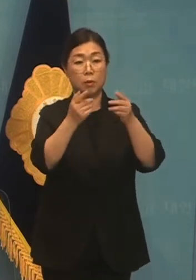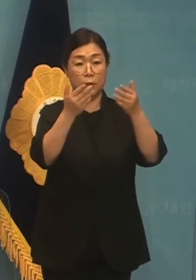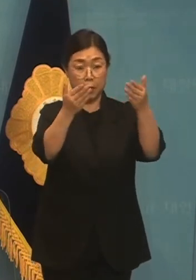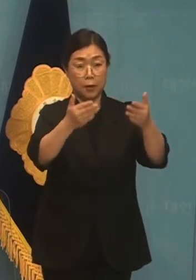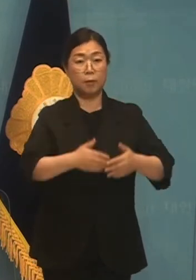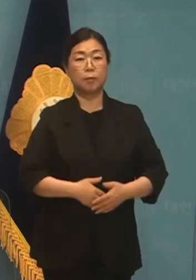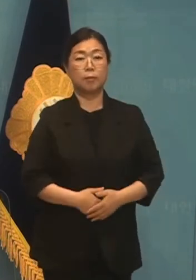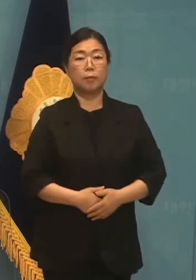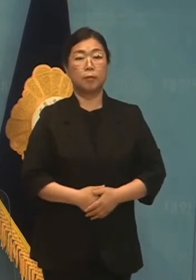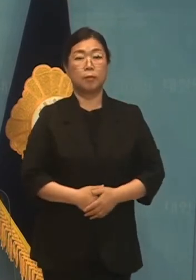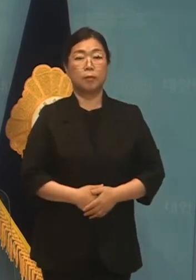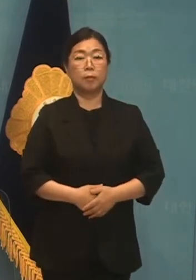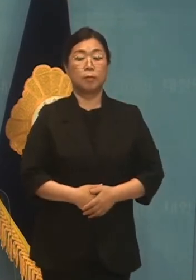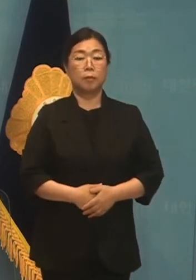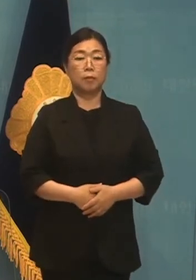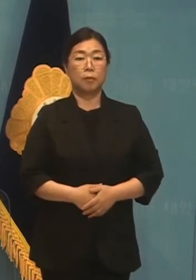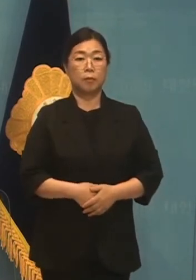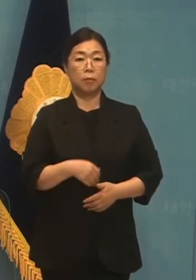말씀드립니다.